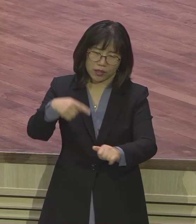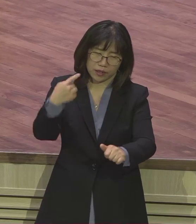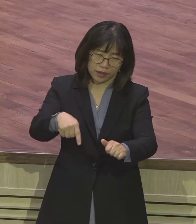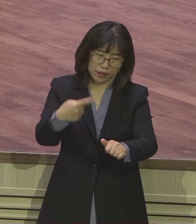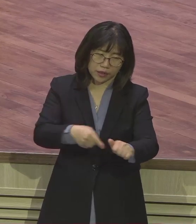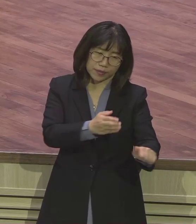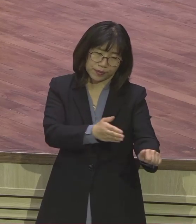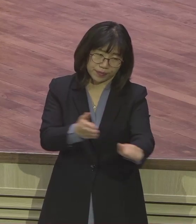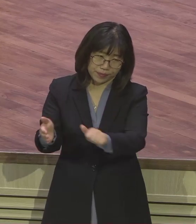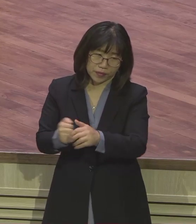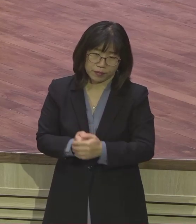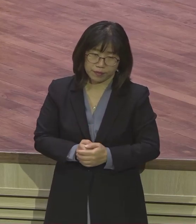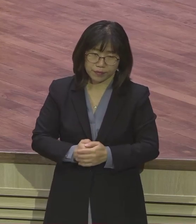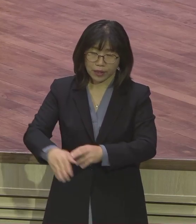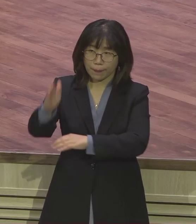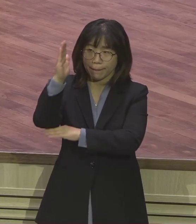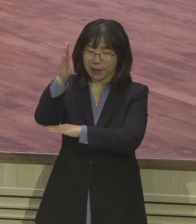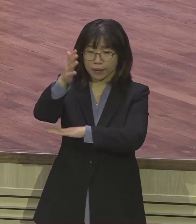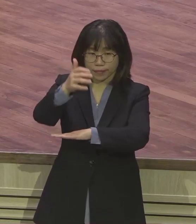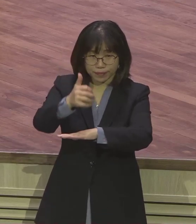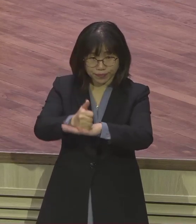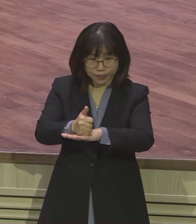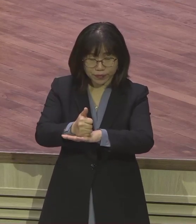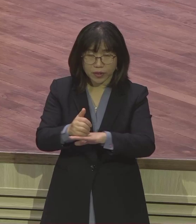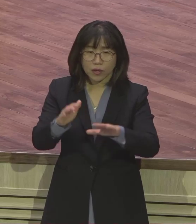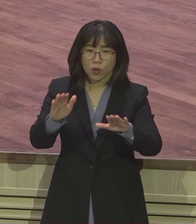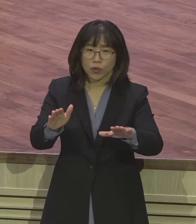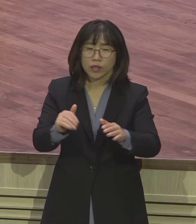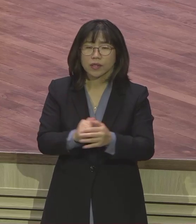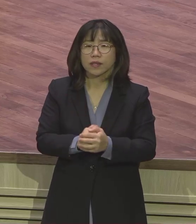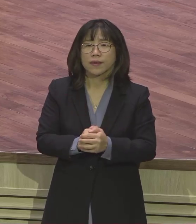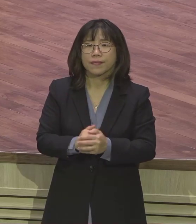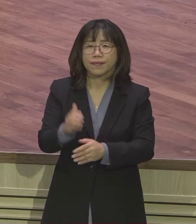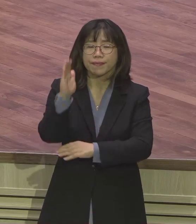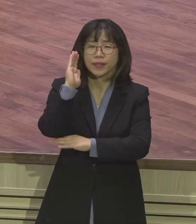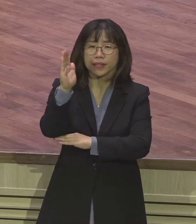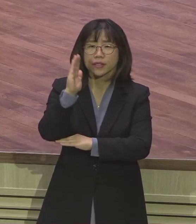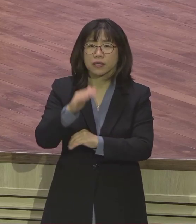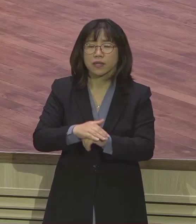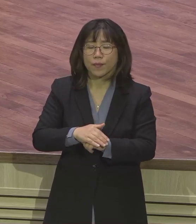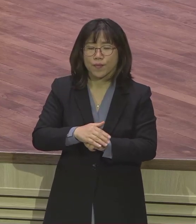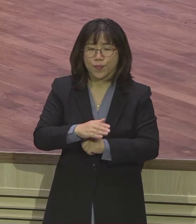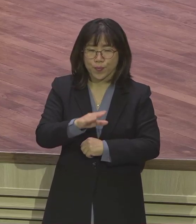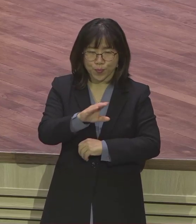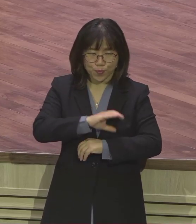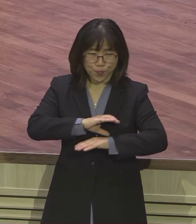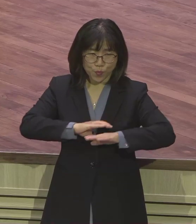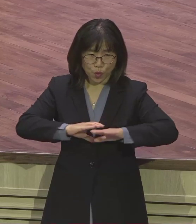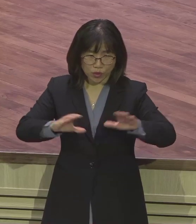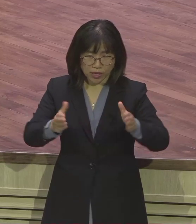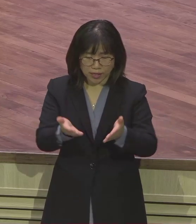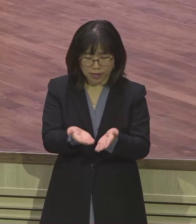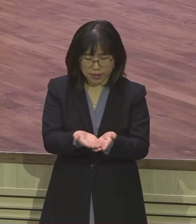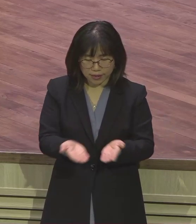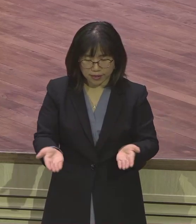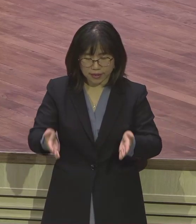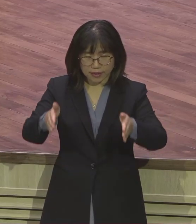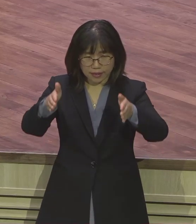결론입니다. 오늘 본문 3제를 보면 모세를 담은 갈대상자가 나오는데 여기 아주 중요한 은약의 의미가 담겨있어요.